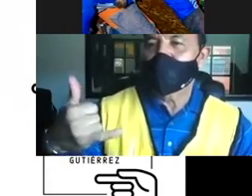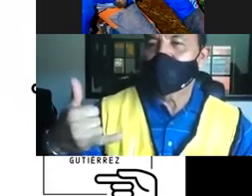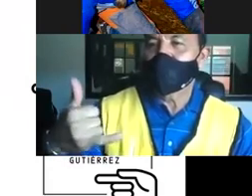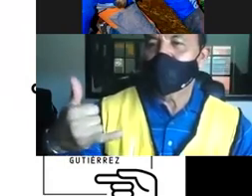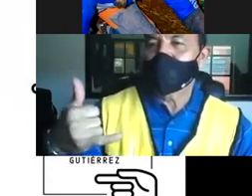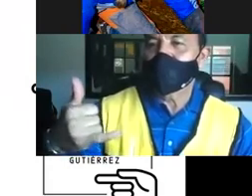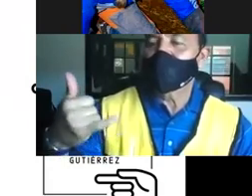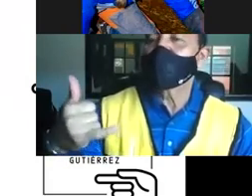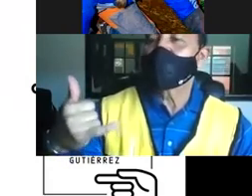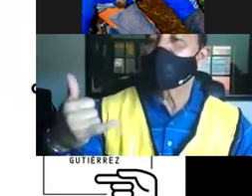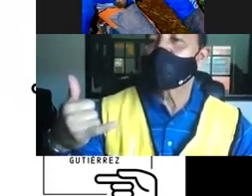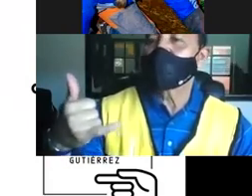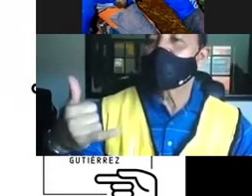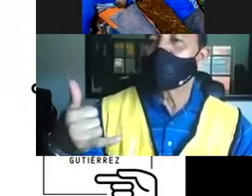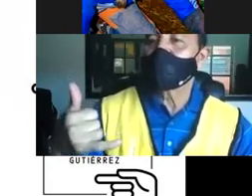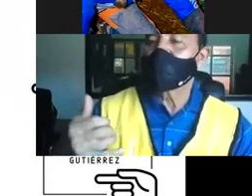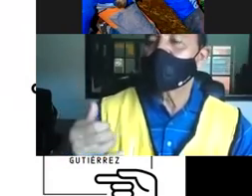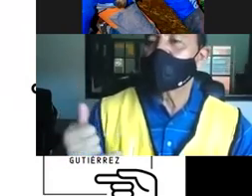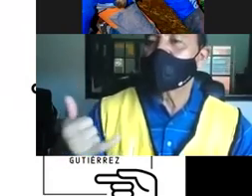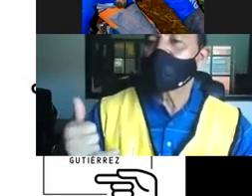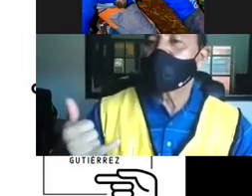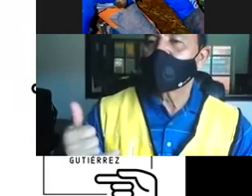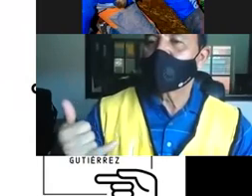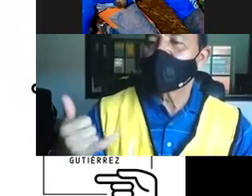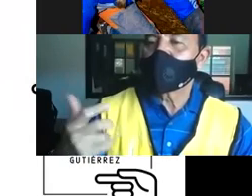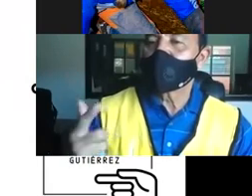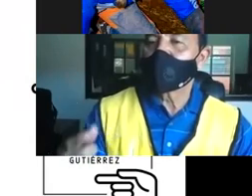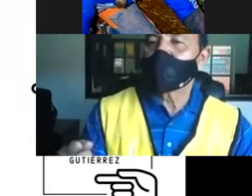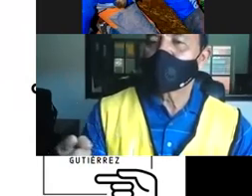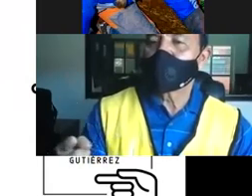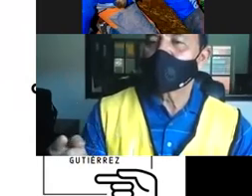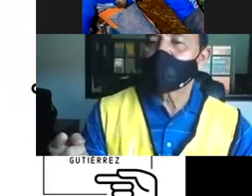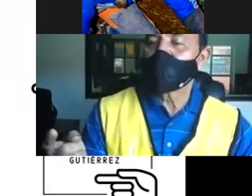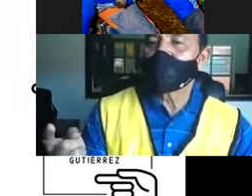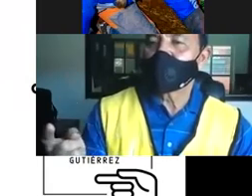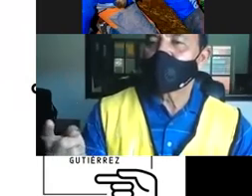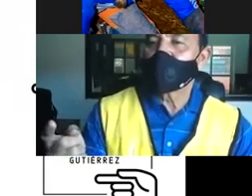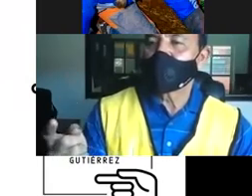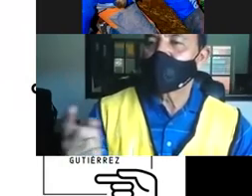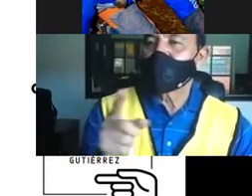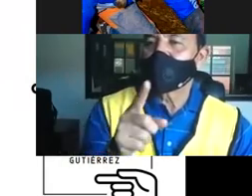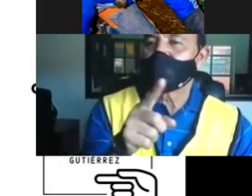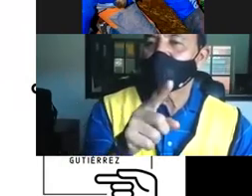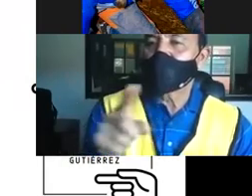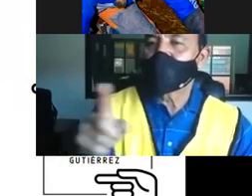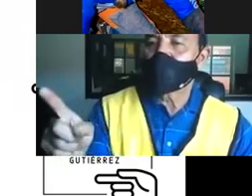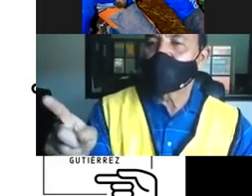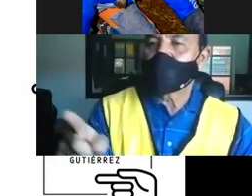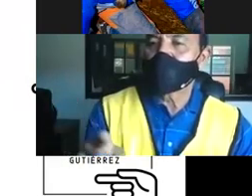y los que han visto la película del zorro que les tocó en la película del zorro que el zorro dibujaba con su espada la Z nosotros con nuestro